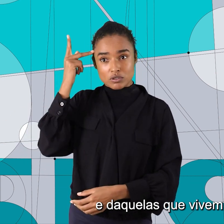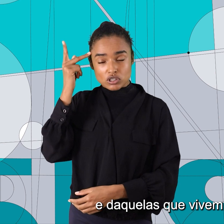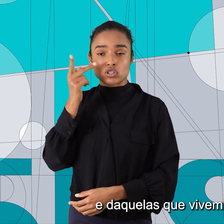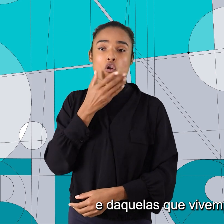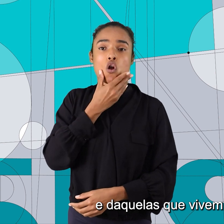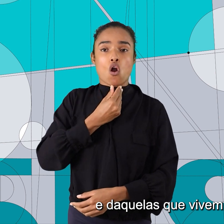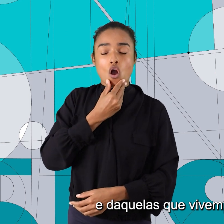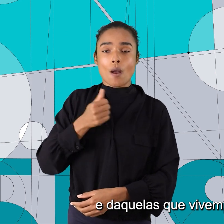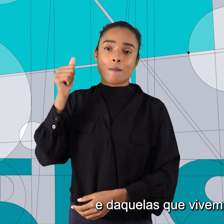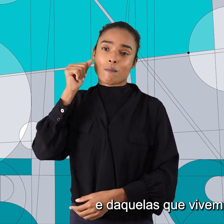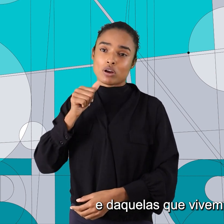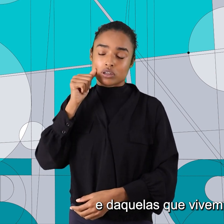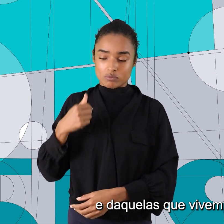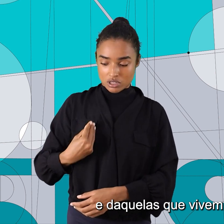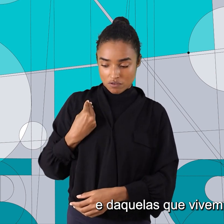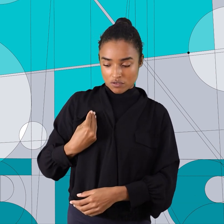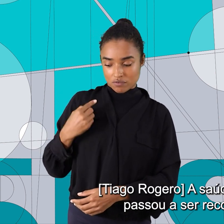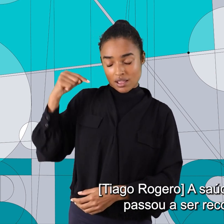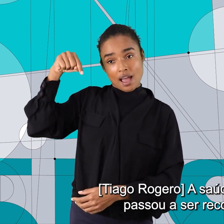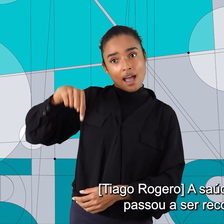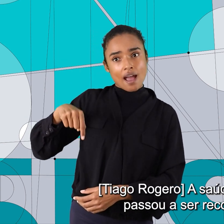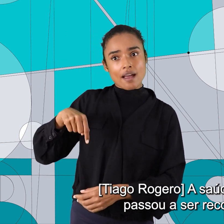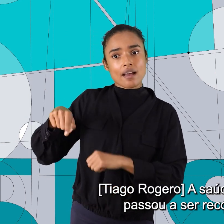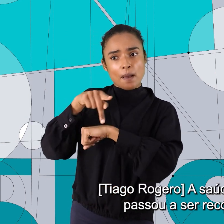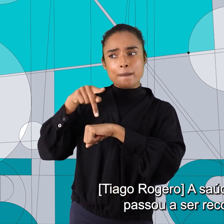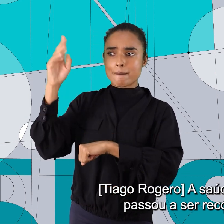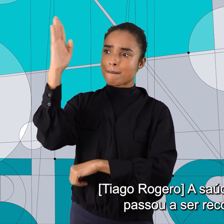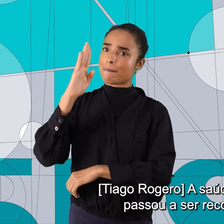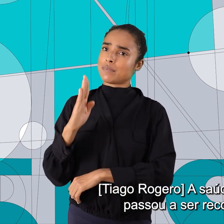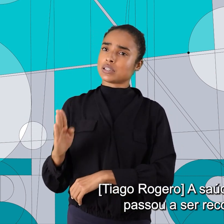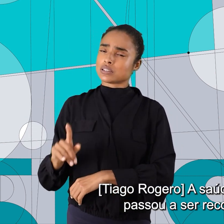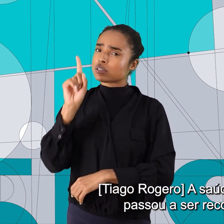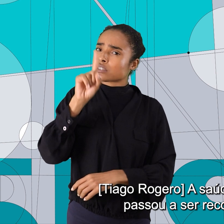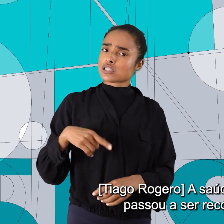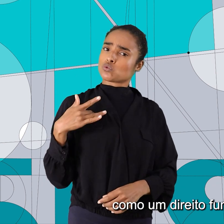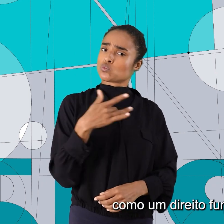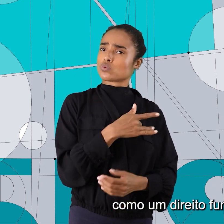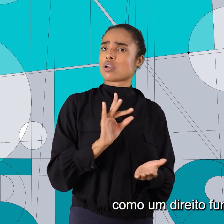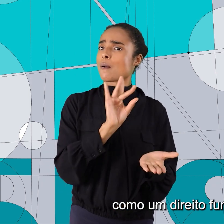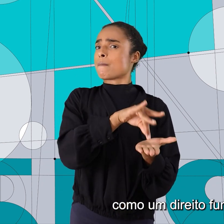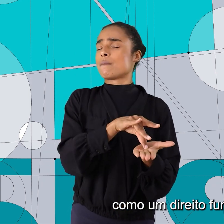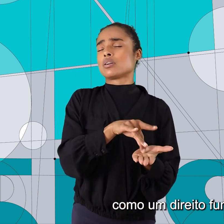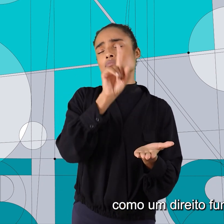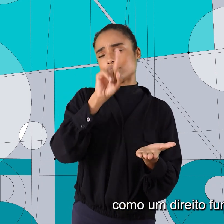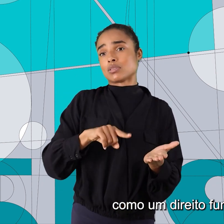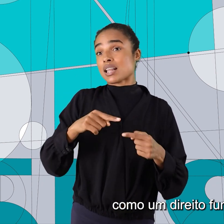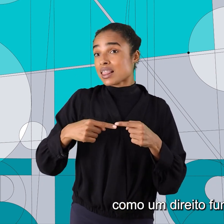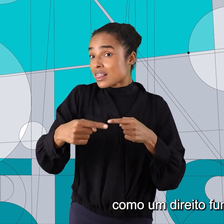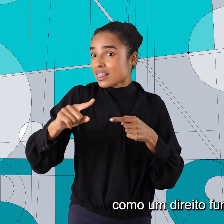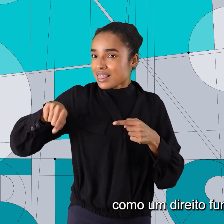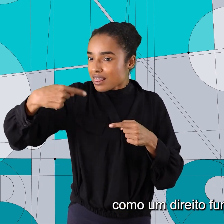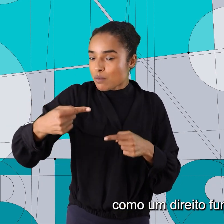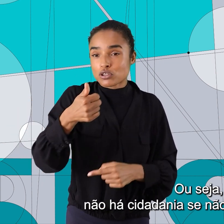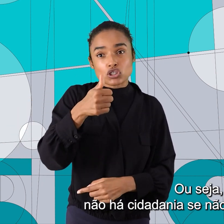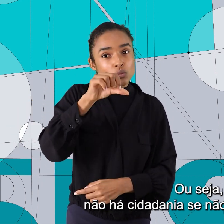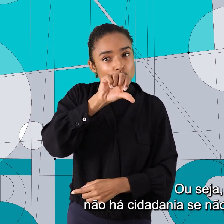daquelas que vivem aqui no país. A saúde finalmente passou a ser reconhecida como um direito fundamental,